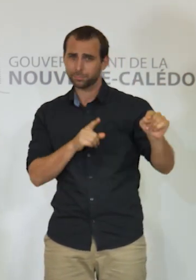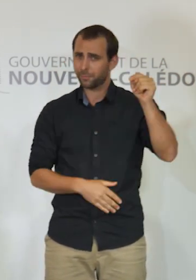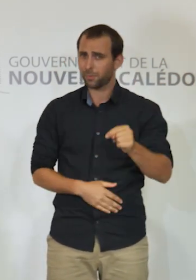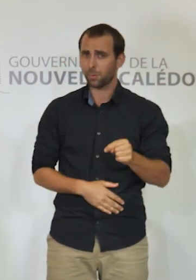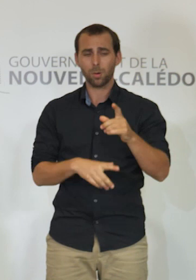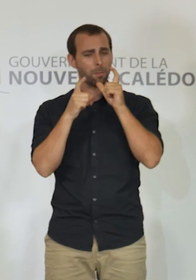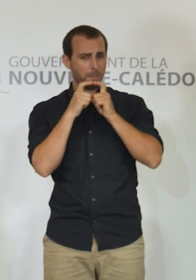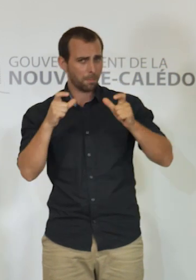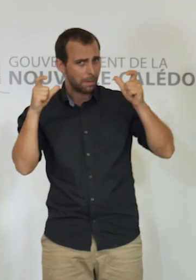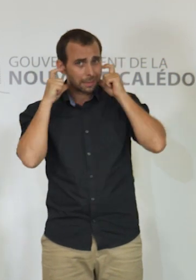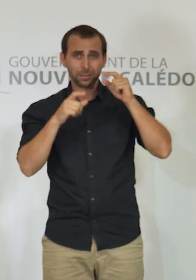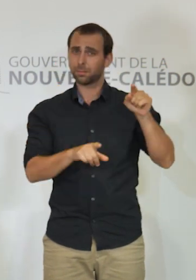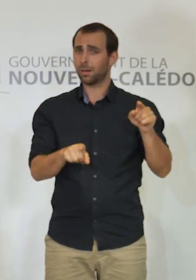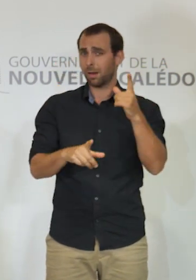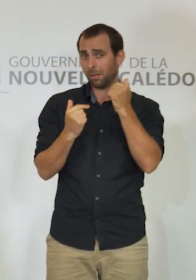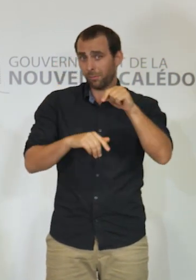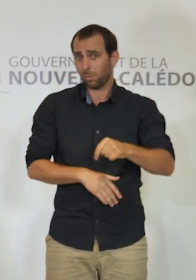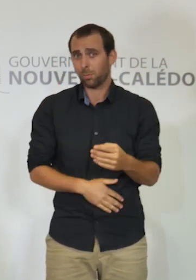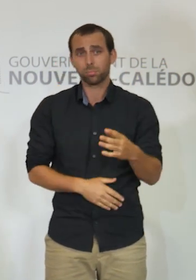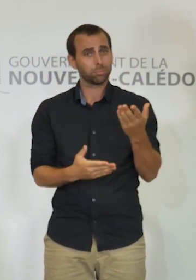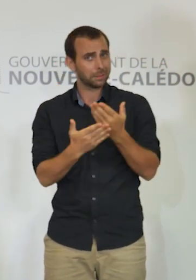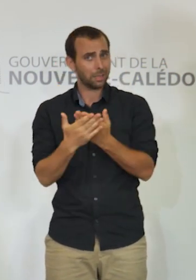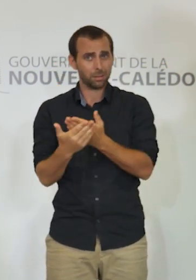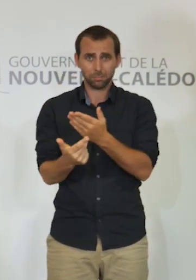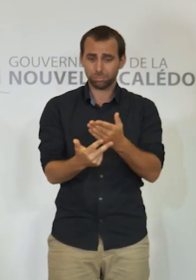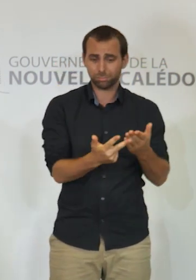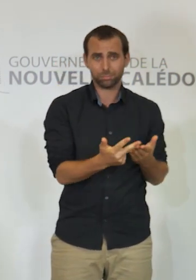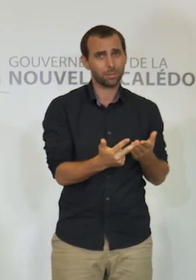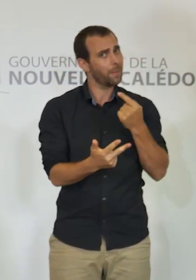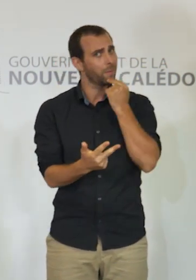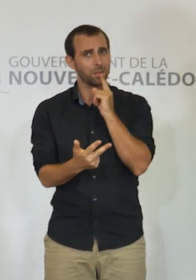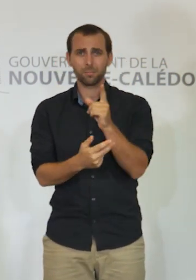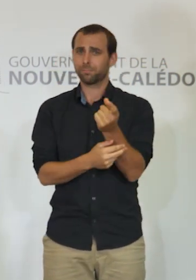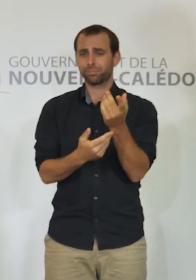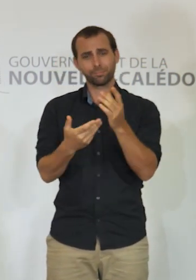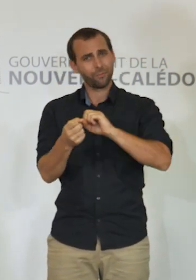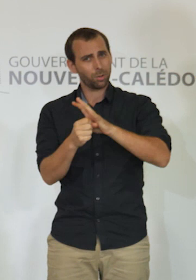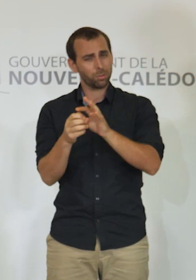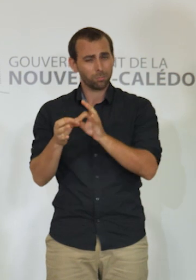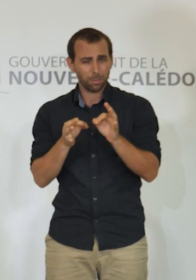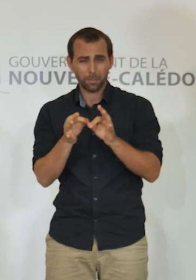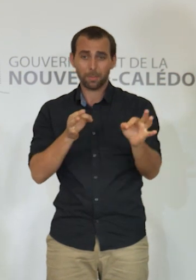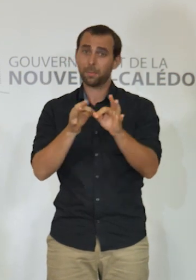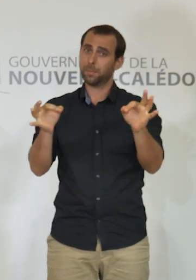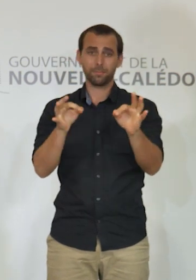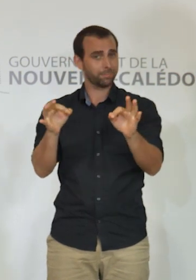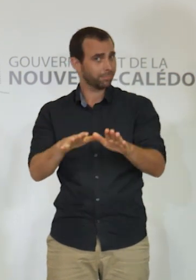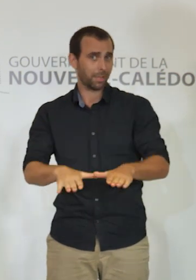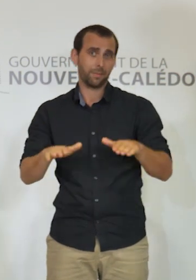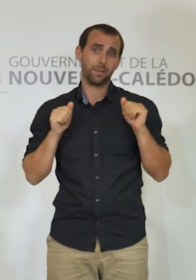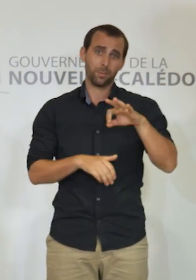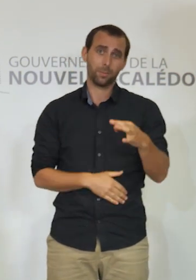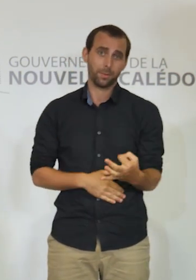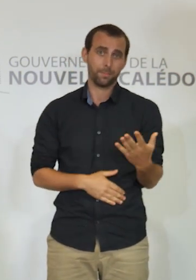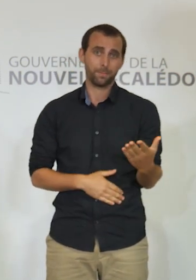qui sont les seuls moyens aujourd'hui de casser la chaîne de transmission du Covid-19.